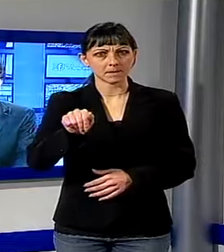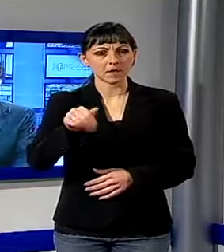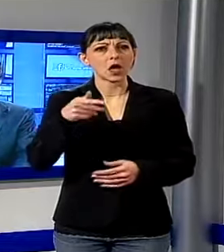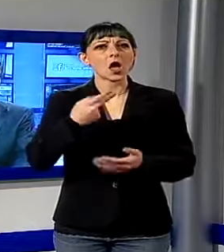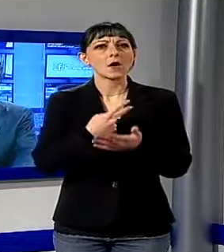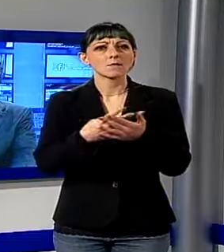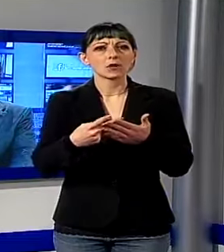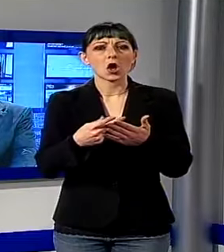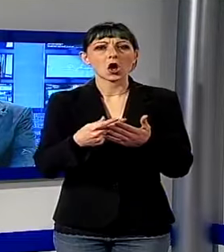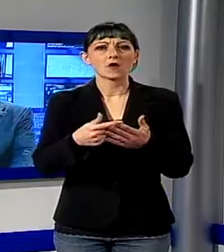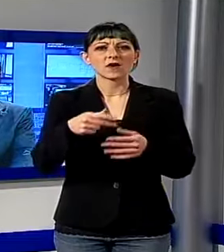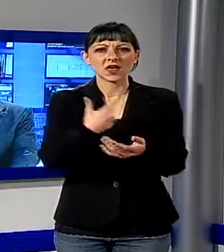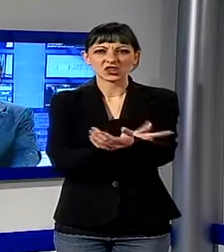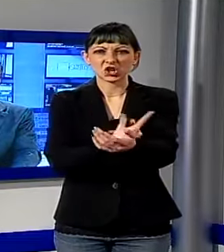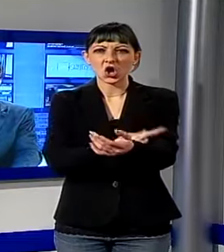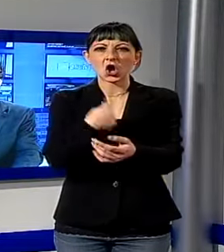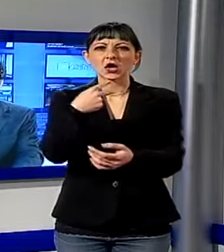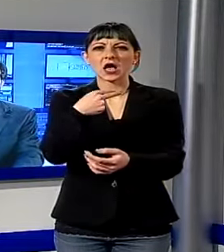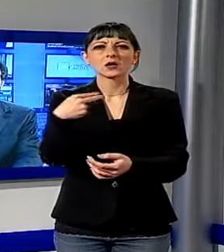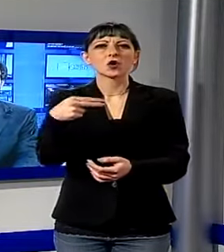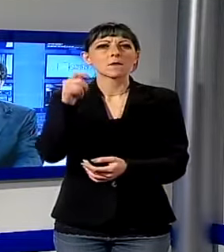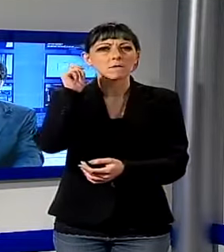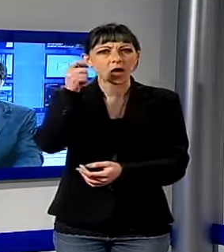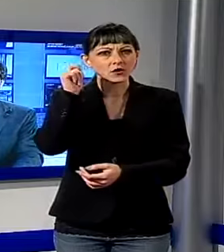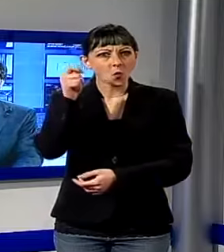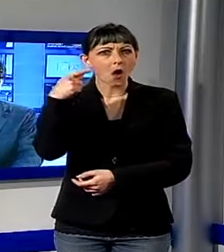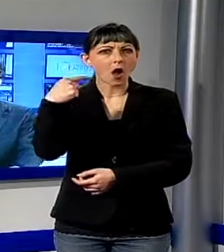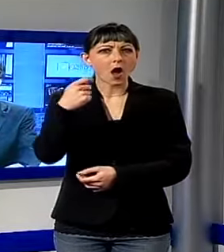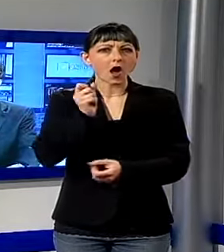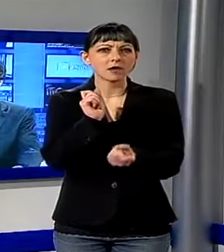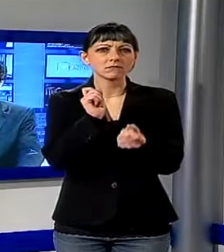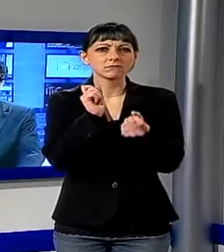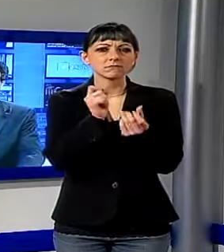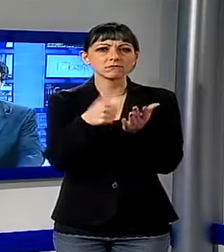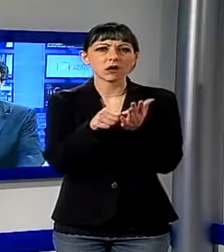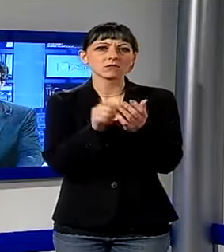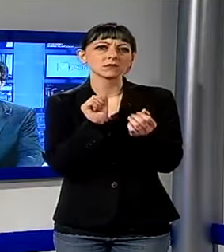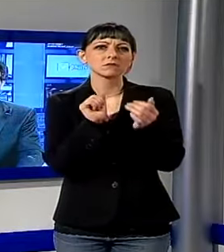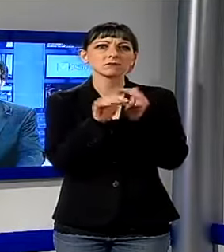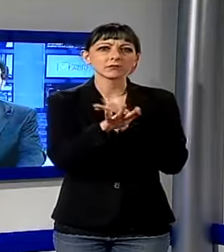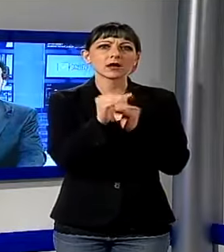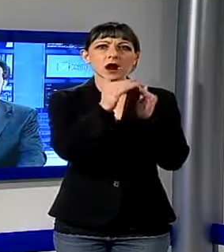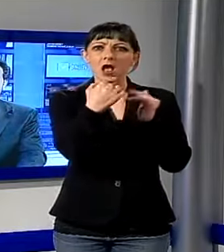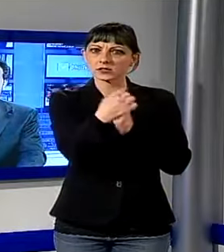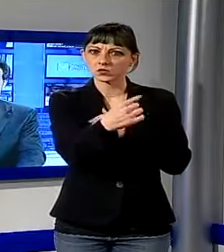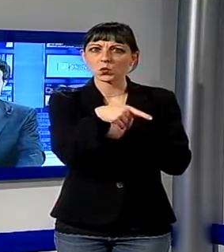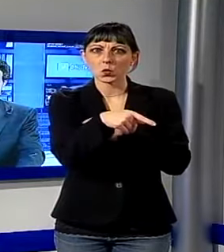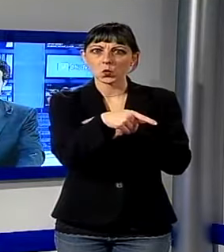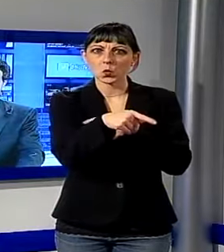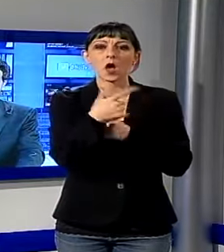comodamente una volta ritornato la polizia ha scoperto e segnalato alla prefettura un giovane lucchese di 23 anni